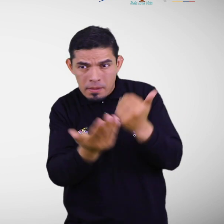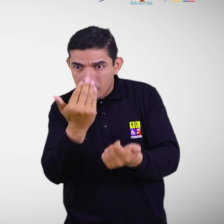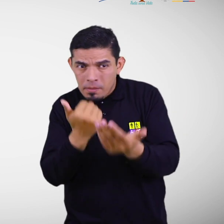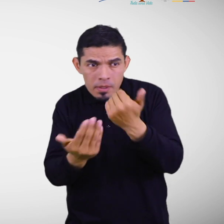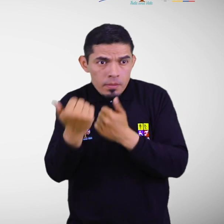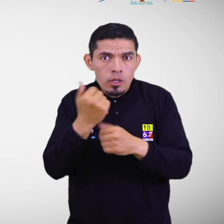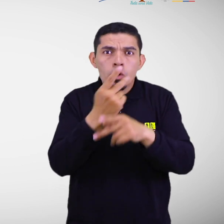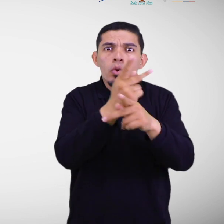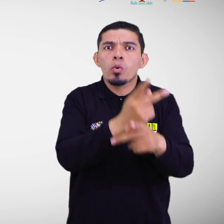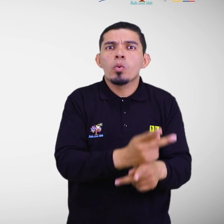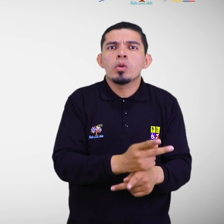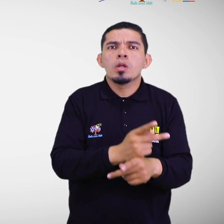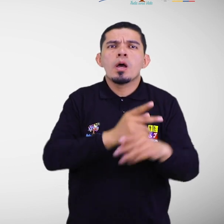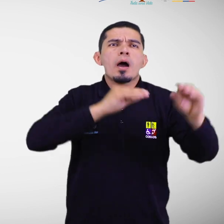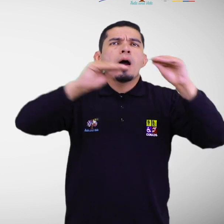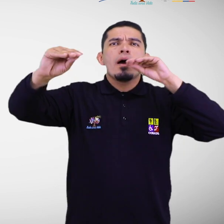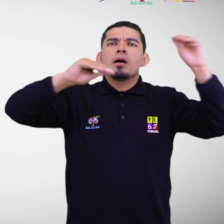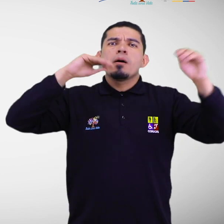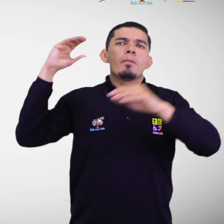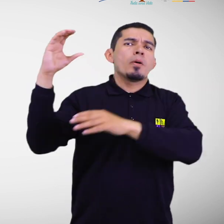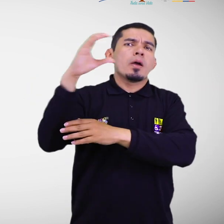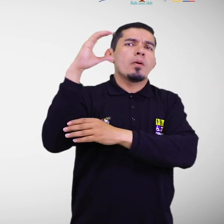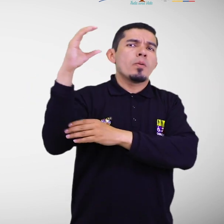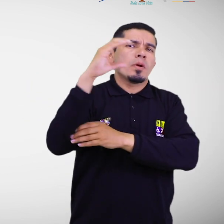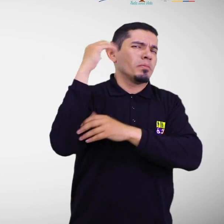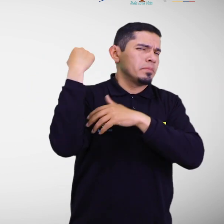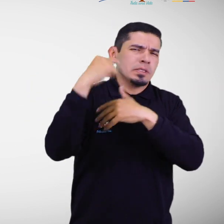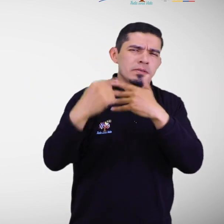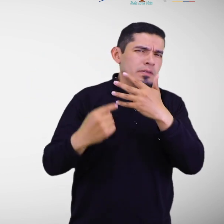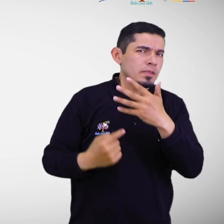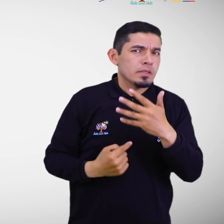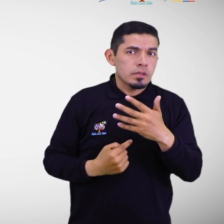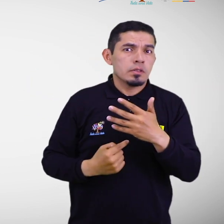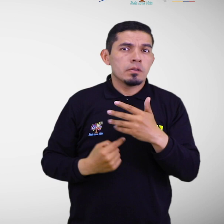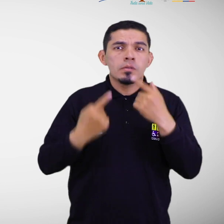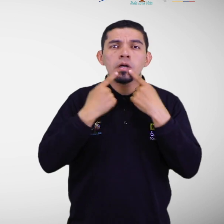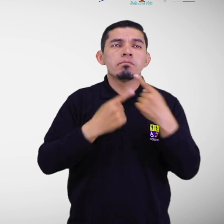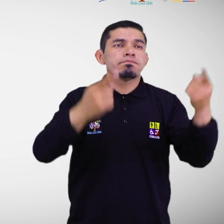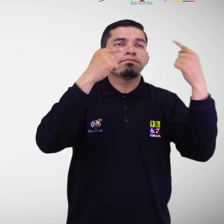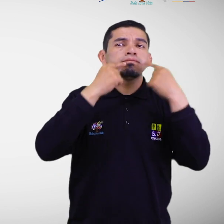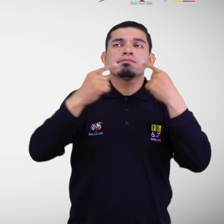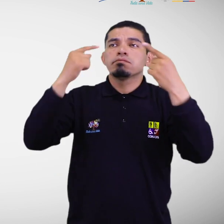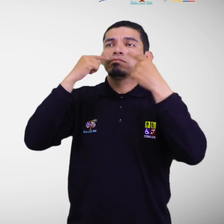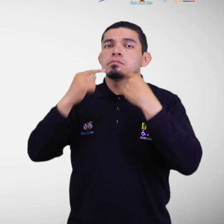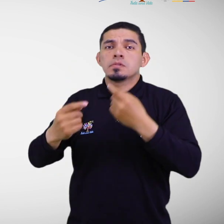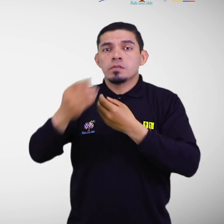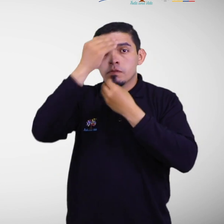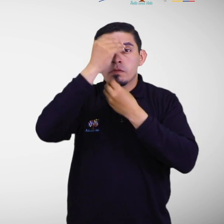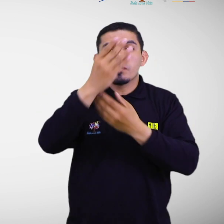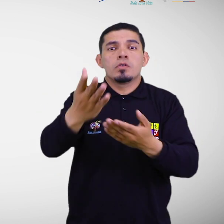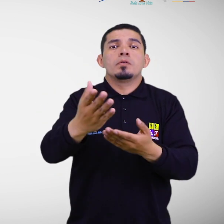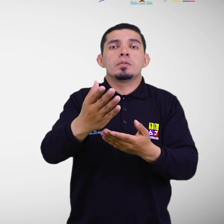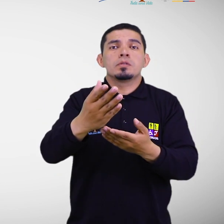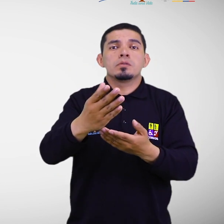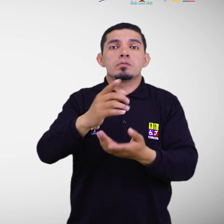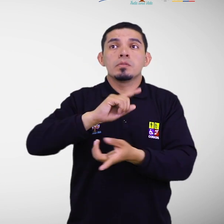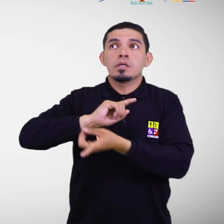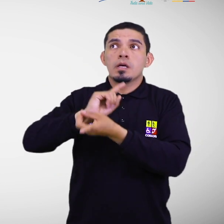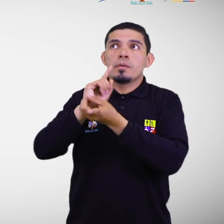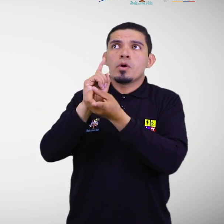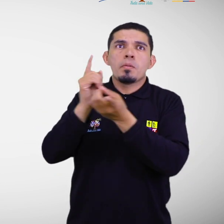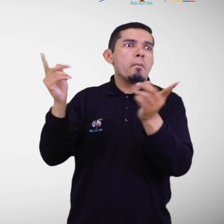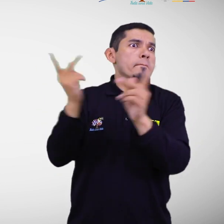garanticen la emisión de las alertas a través de los canales disponibles para la difusión de información y evolución de las amenazas.